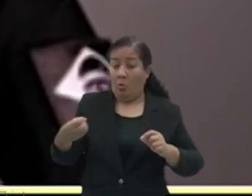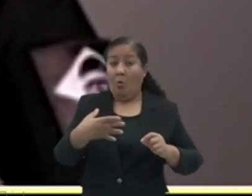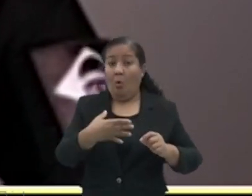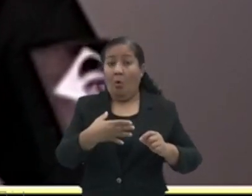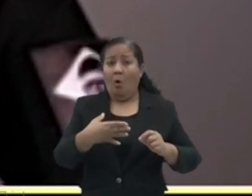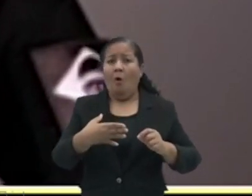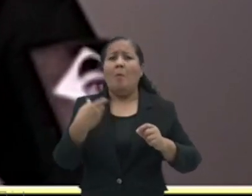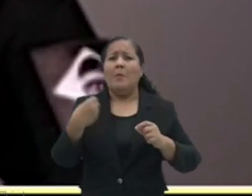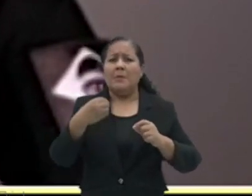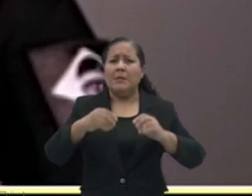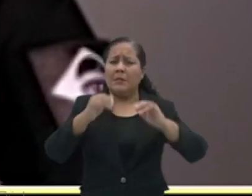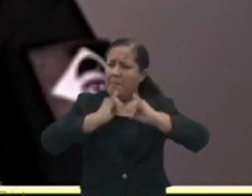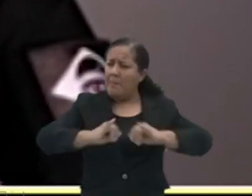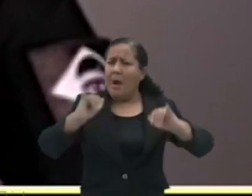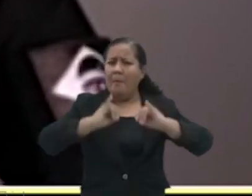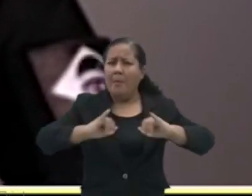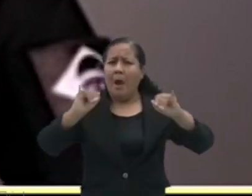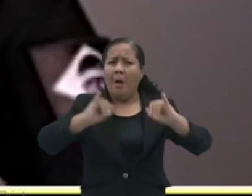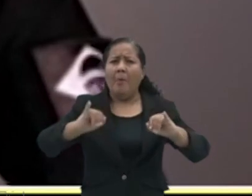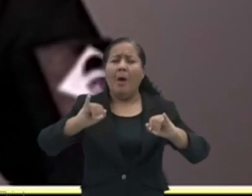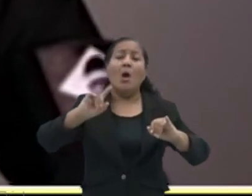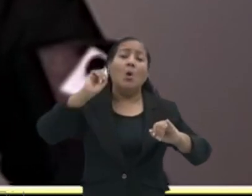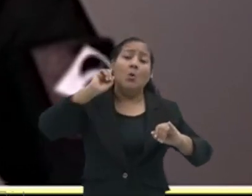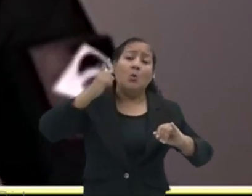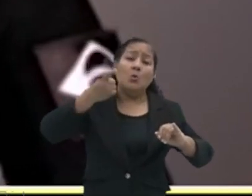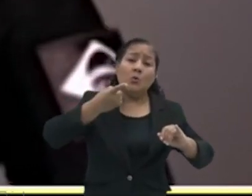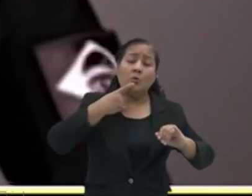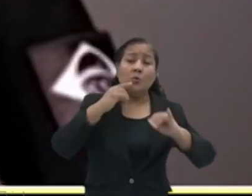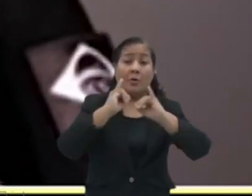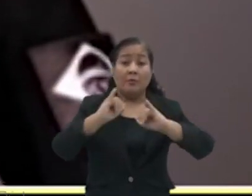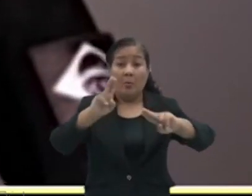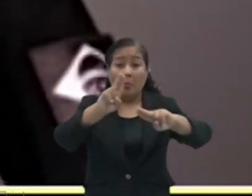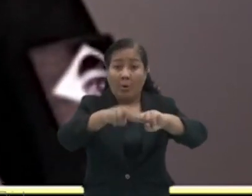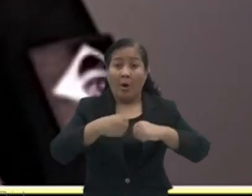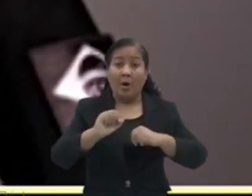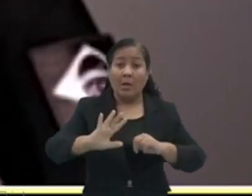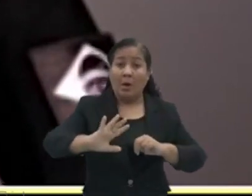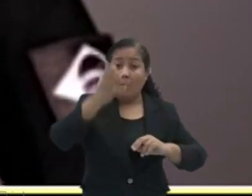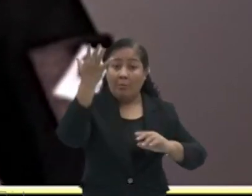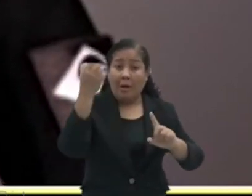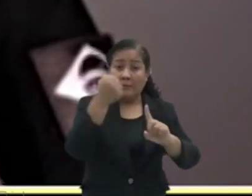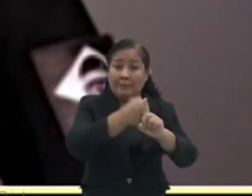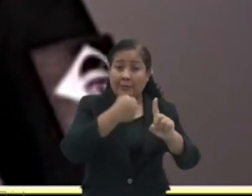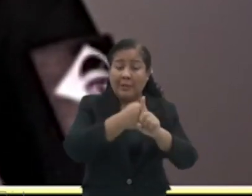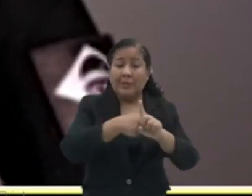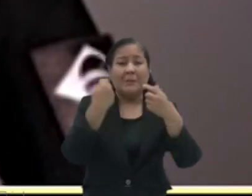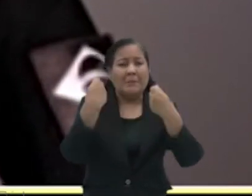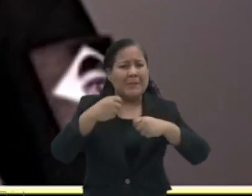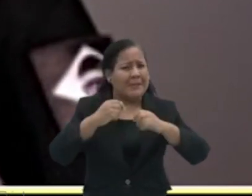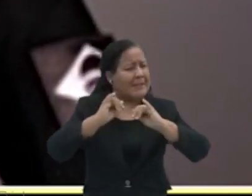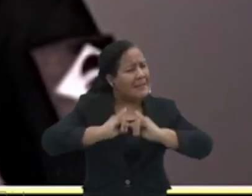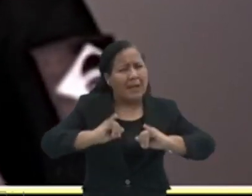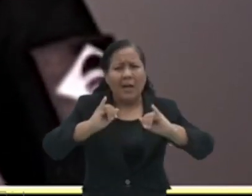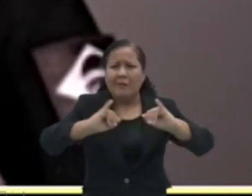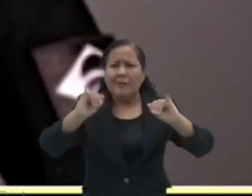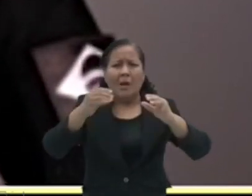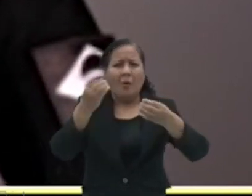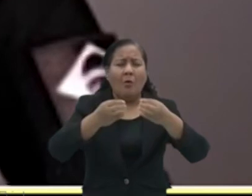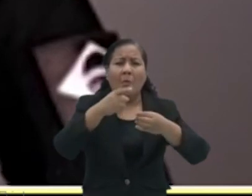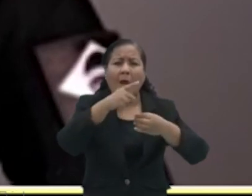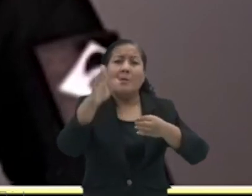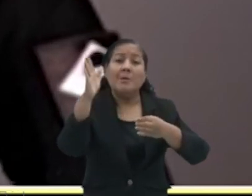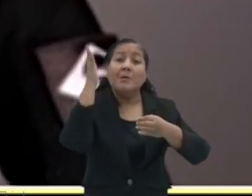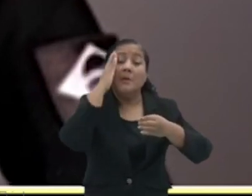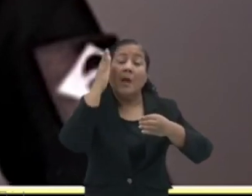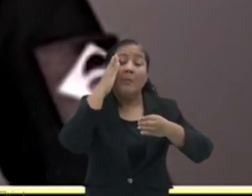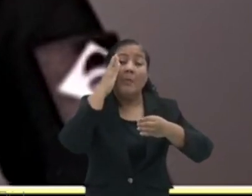de esclarecimento às mulheres surdas, que são vítimas de violência, fossem feitas, com a explicação, através da